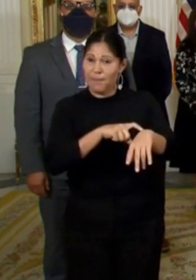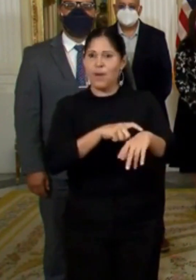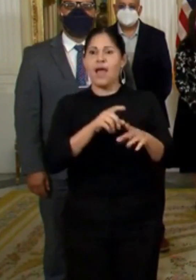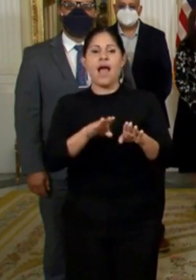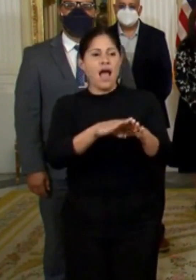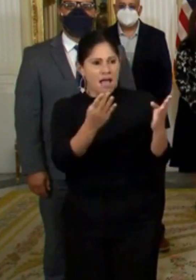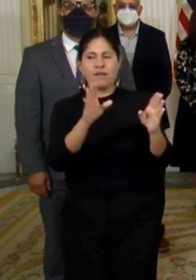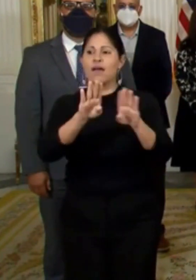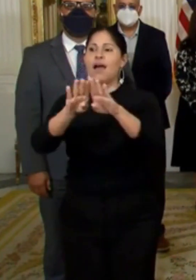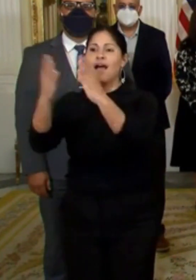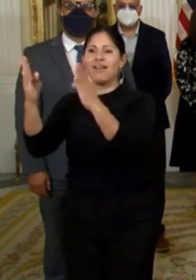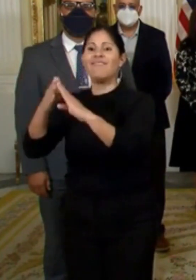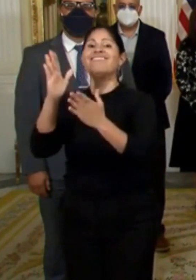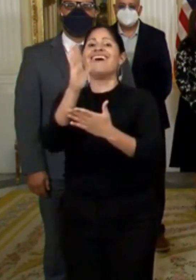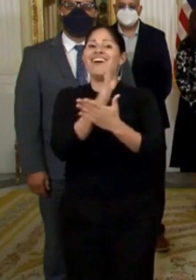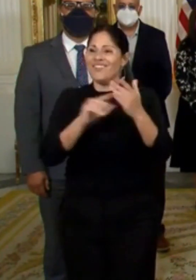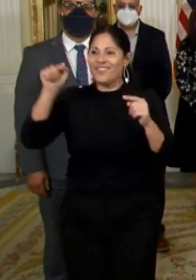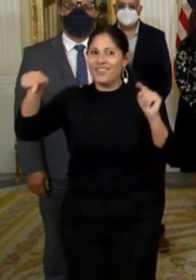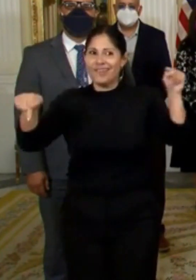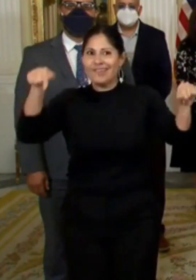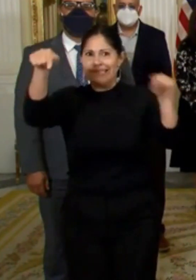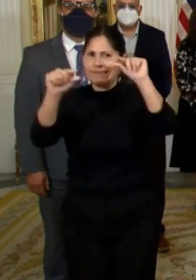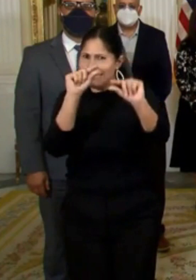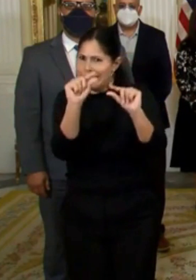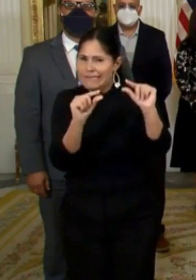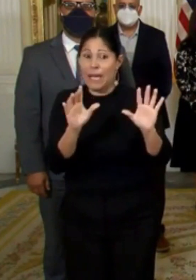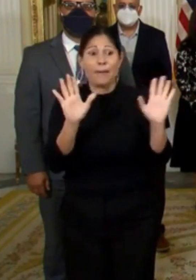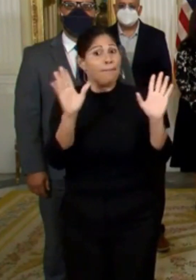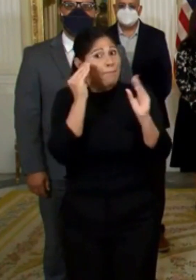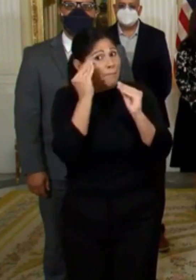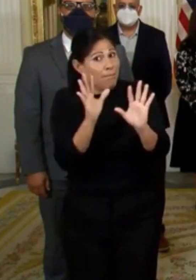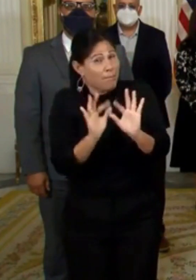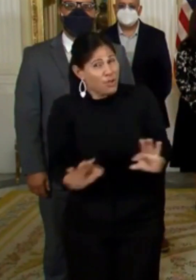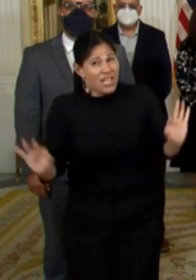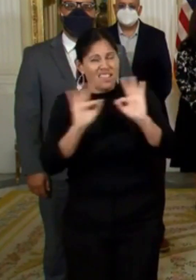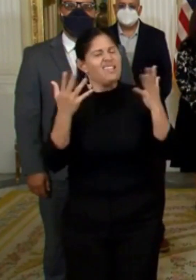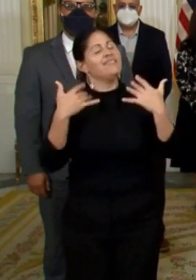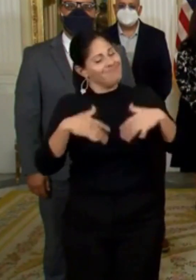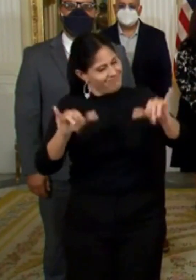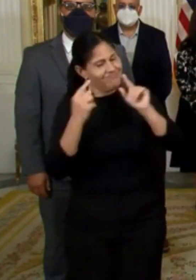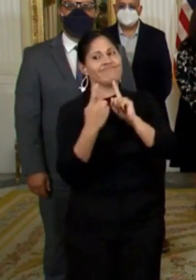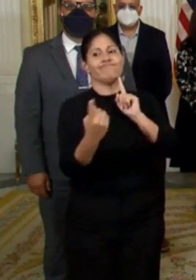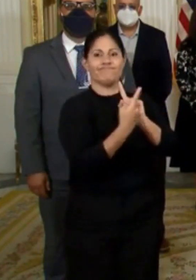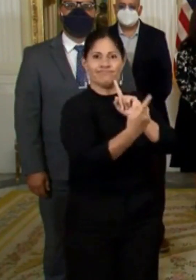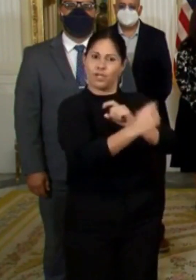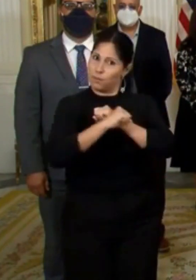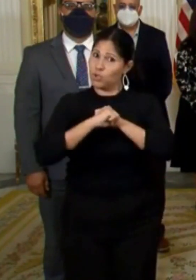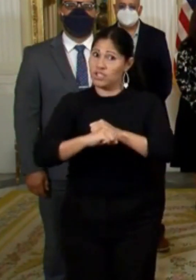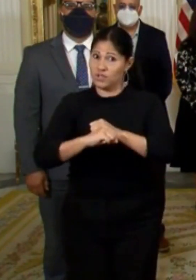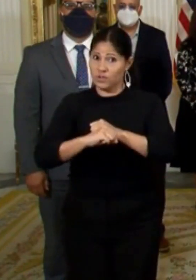aquellas actividades que, sin descuidar las medidas de protección y manteniendo la norma de distanciamiento físico,